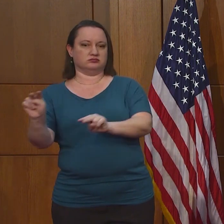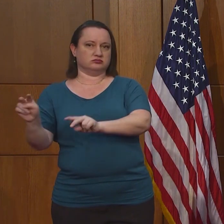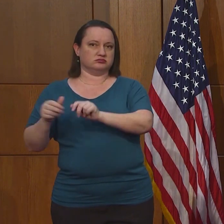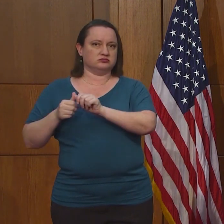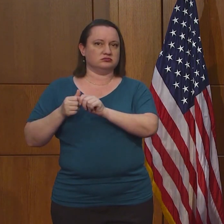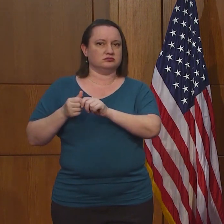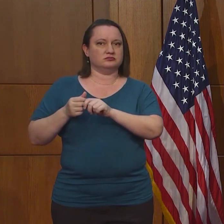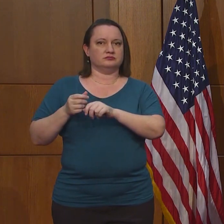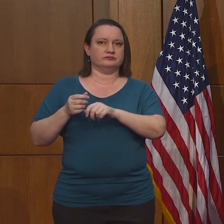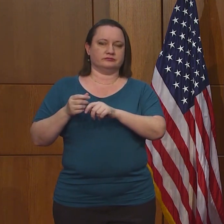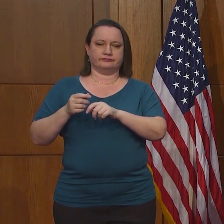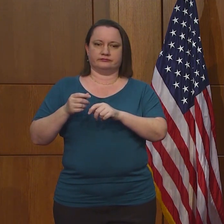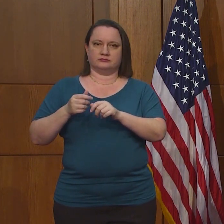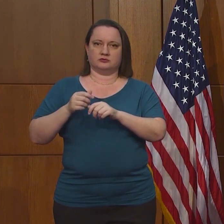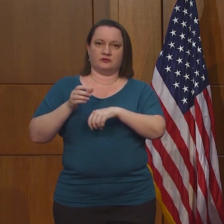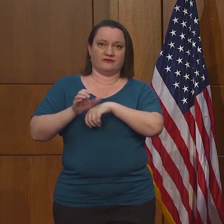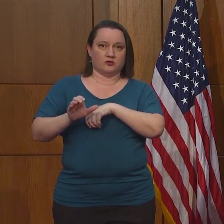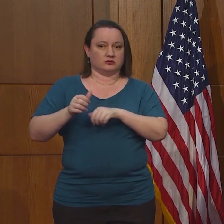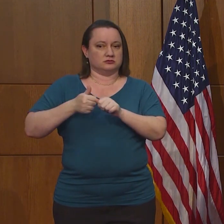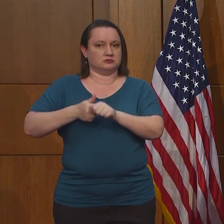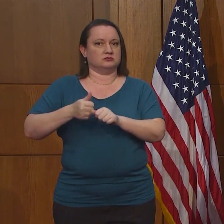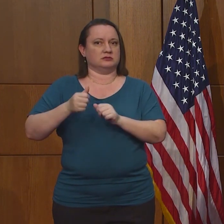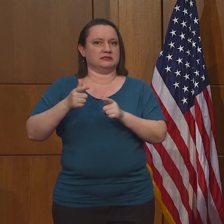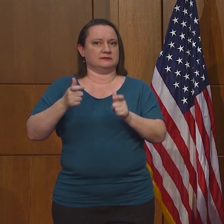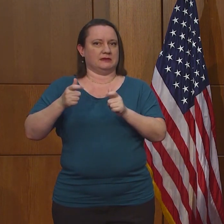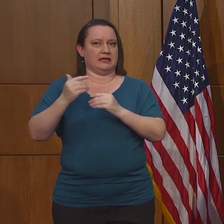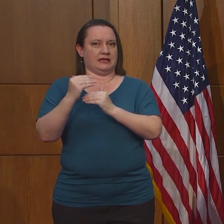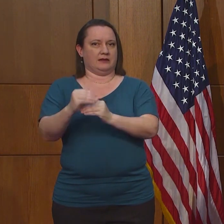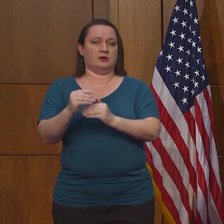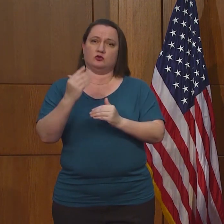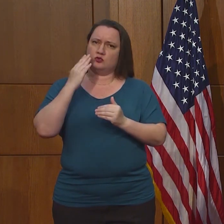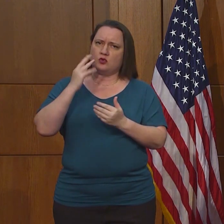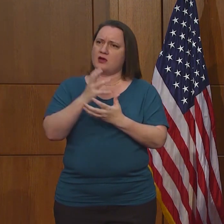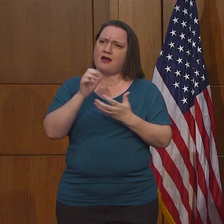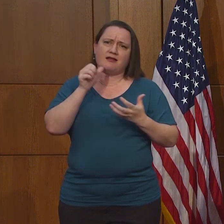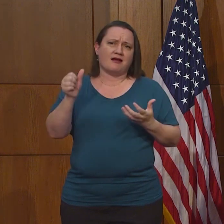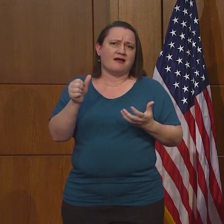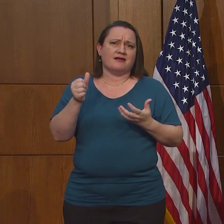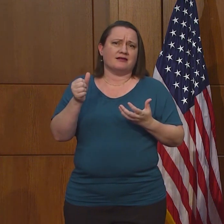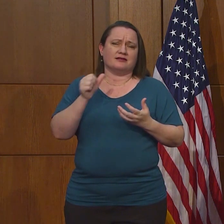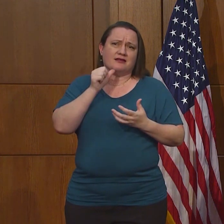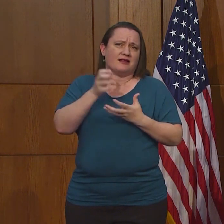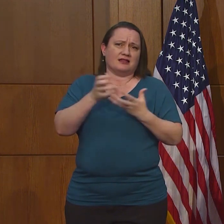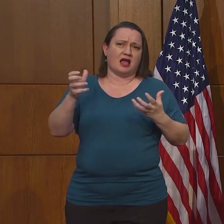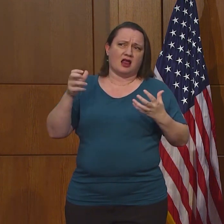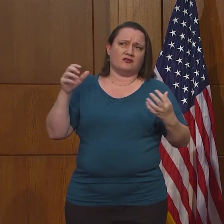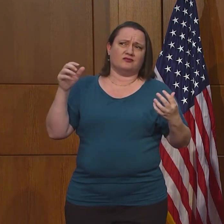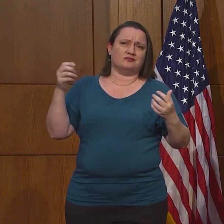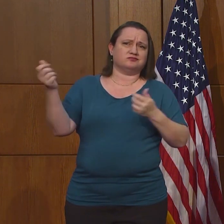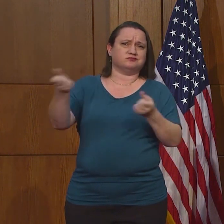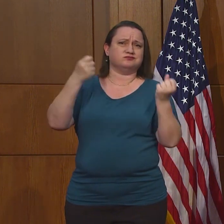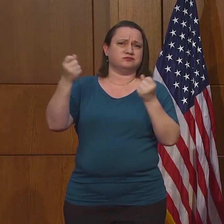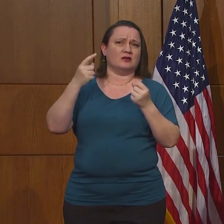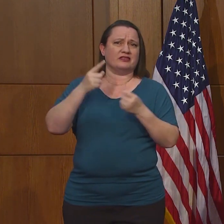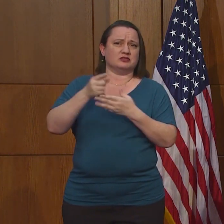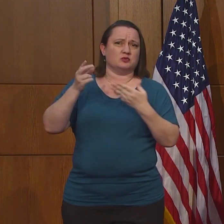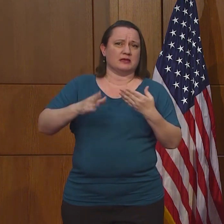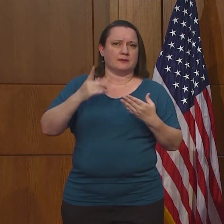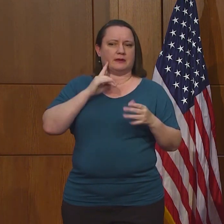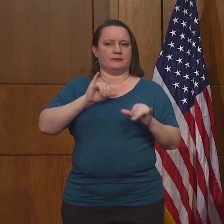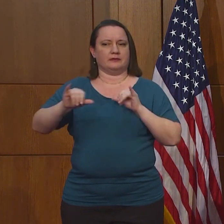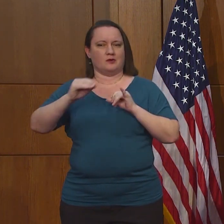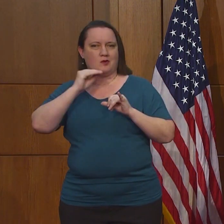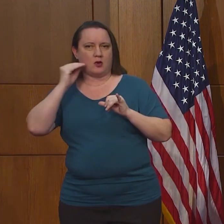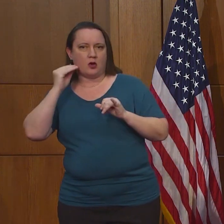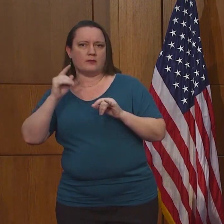vayan a alta velocidad. Ustedes van a estar tentados a irse, a viajar o a ir a alta